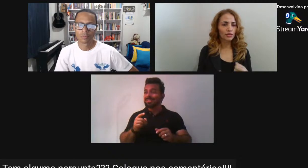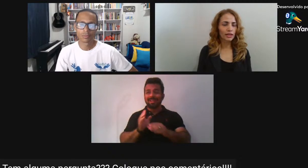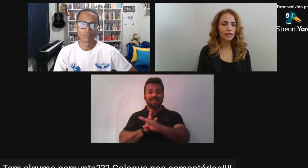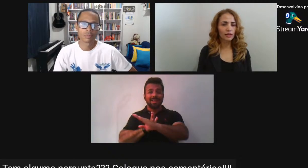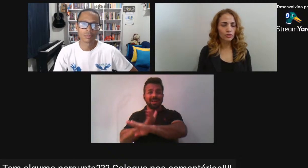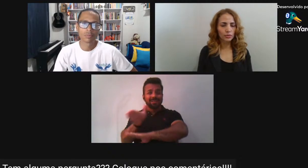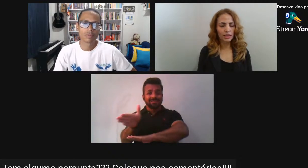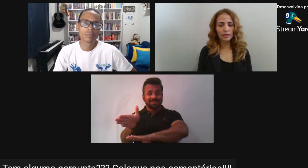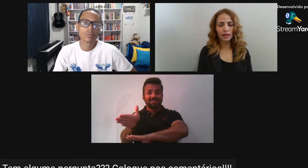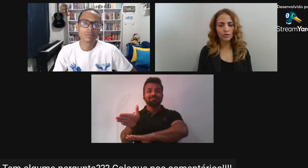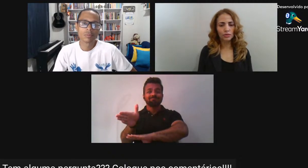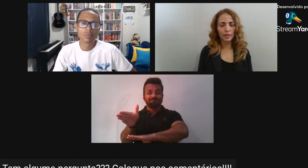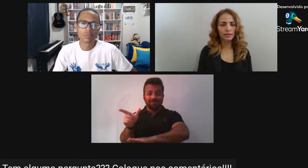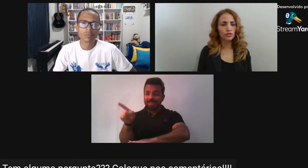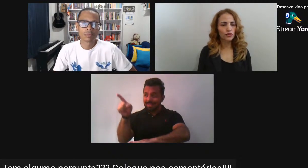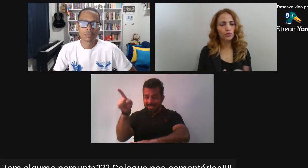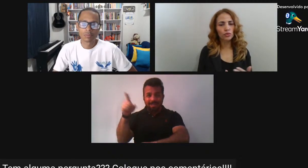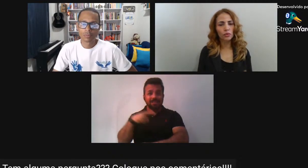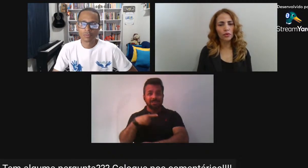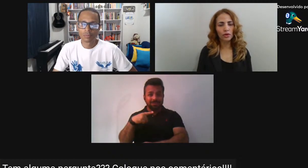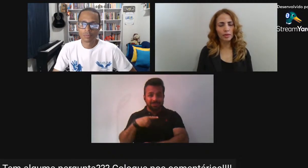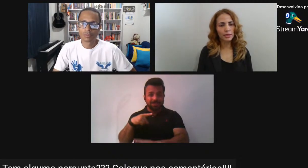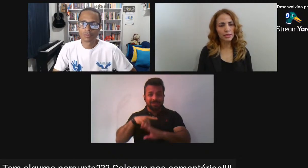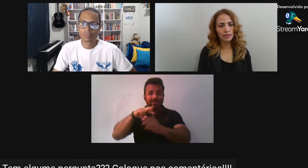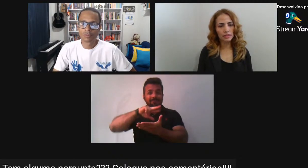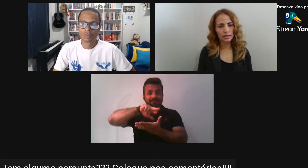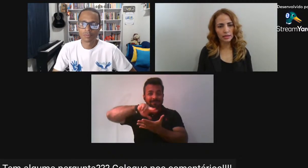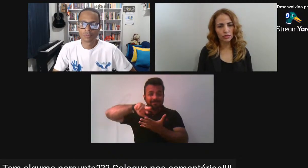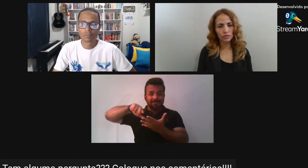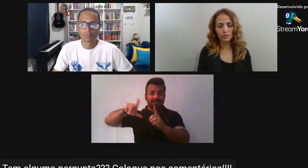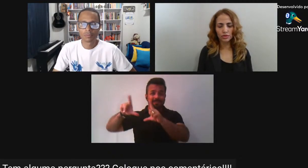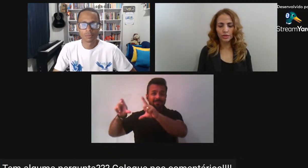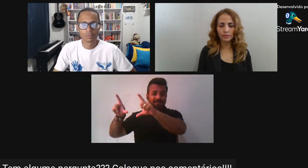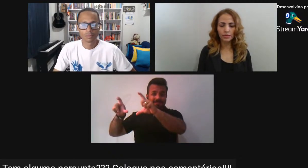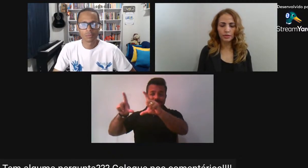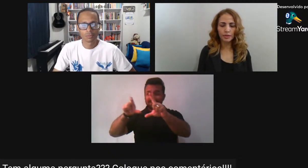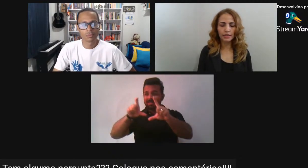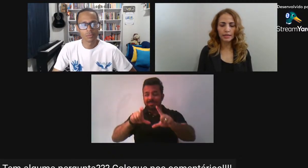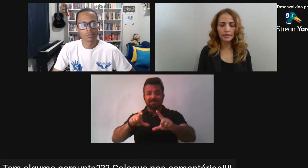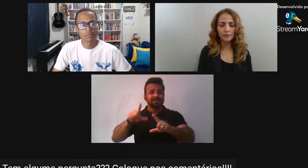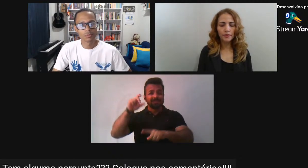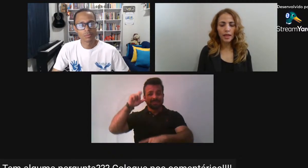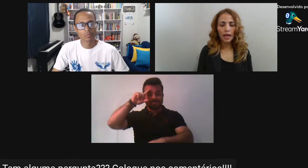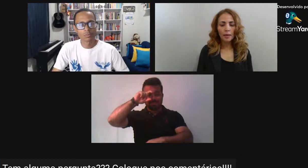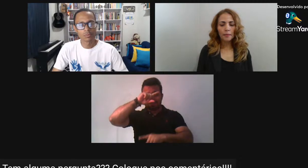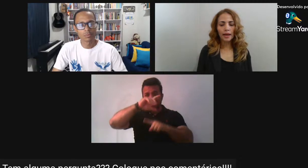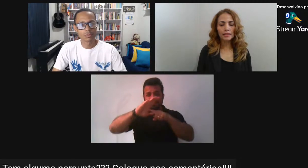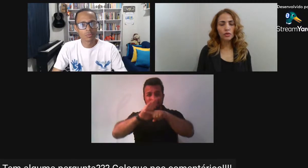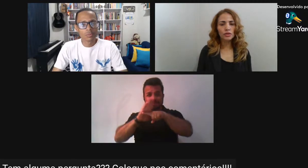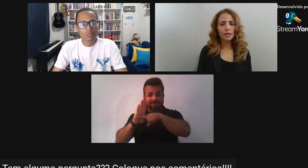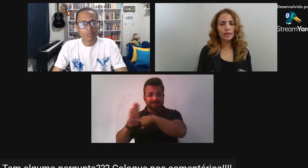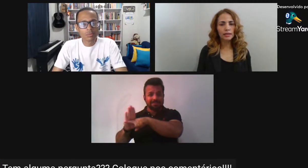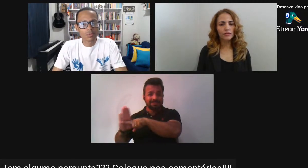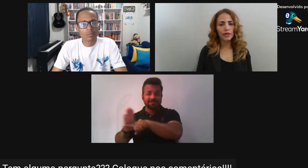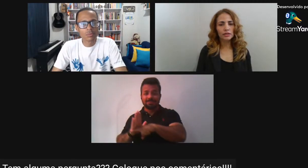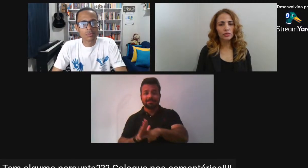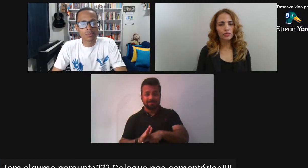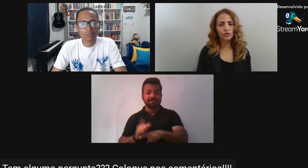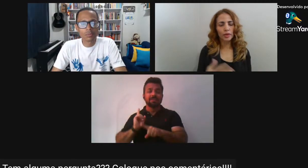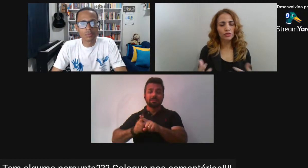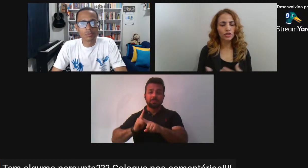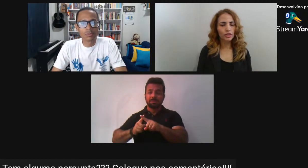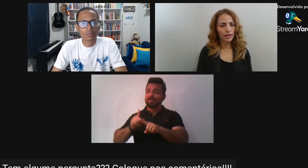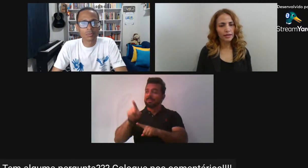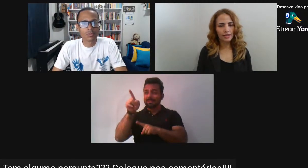física Aos cadernos do militão E tudo mais Isso dificultou um pouco A minha pesquisa Nesse início de pesquisa Mas eu consegui Através